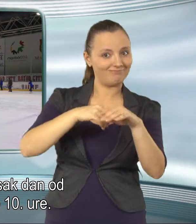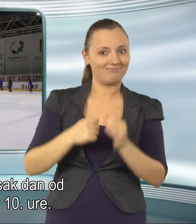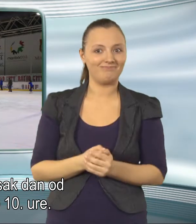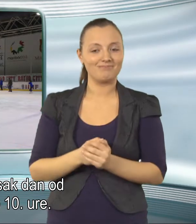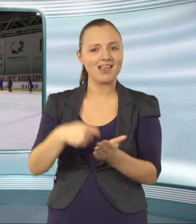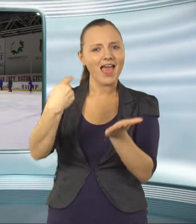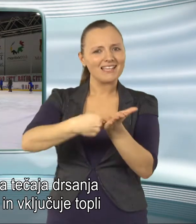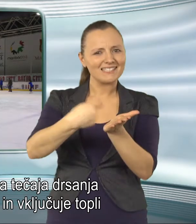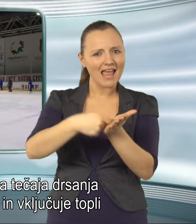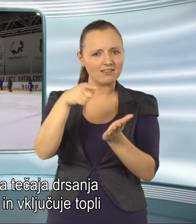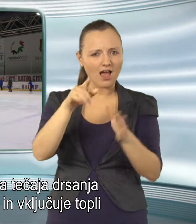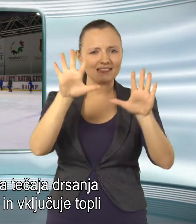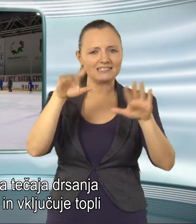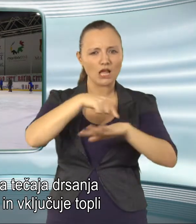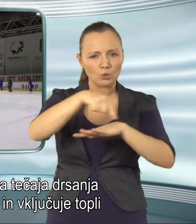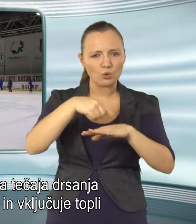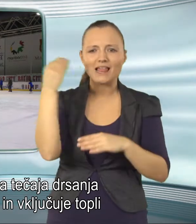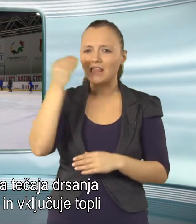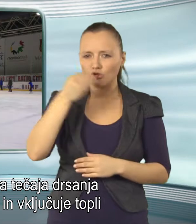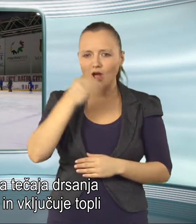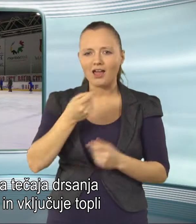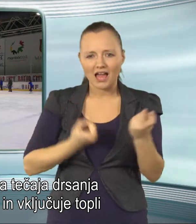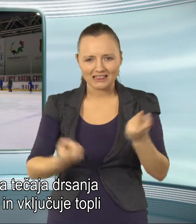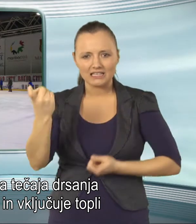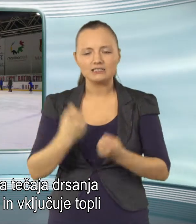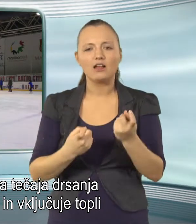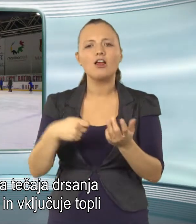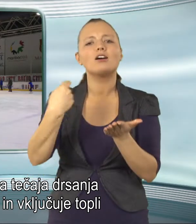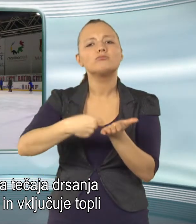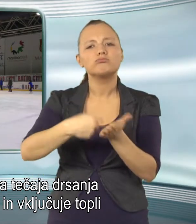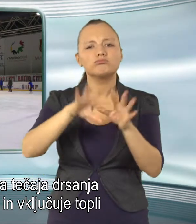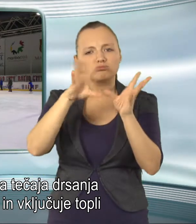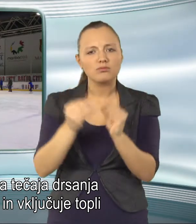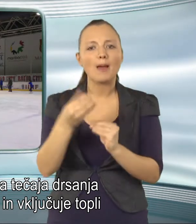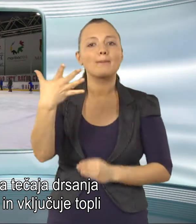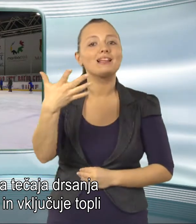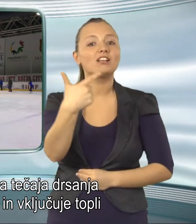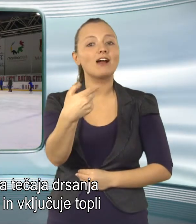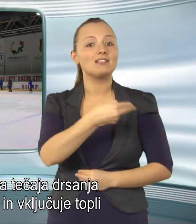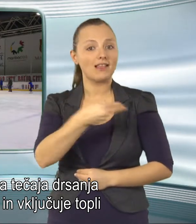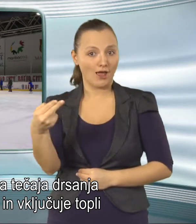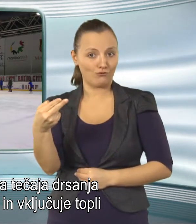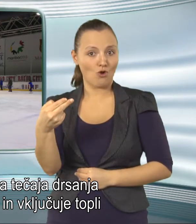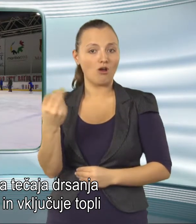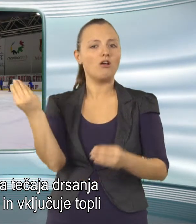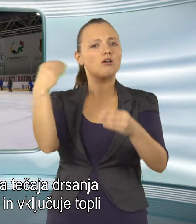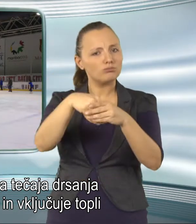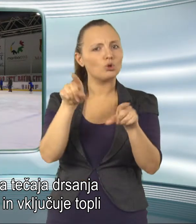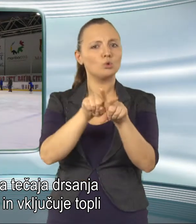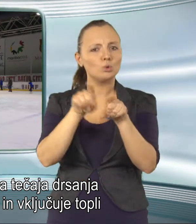Cena deseturnega tečaja drsanja znaša 25 evrov in vključuje topli napitek na drsališču.